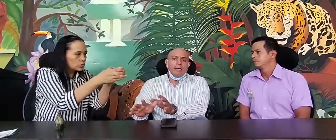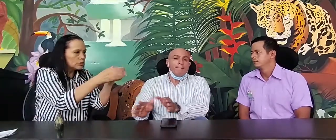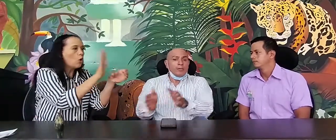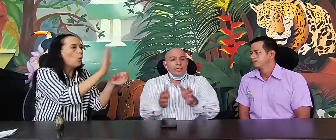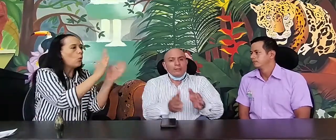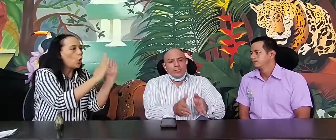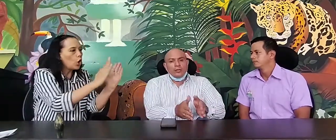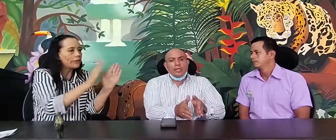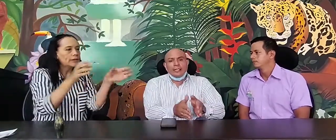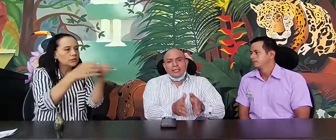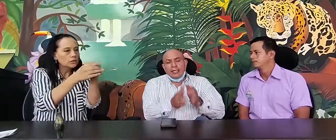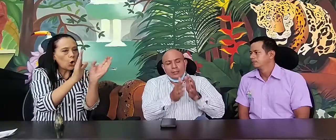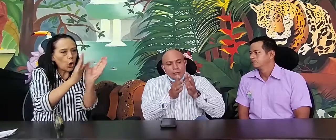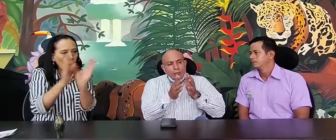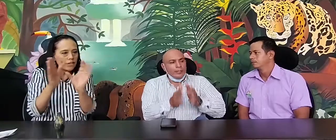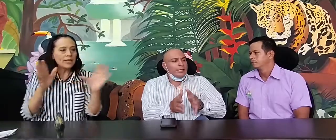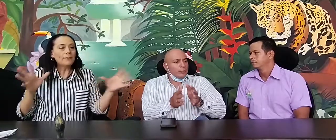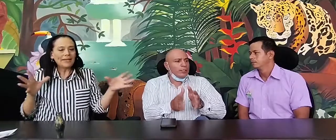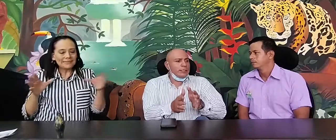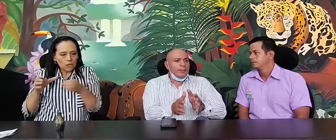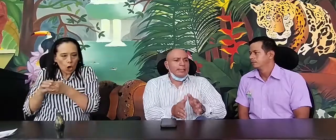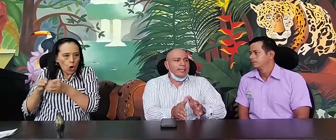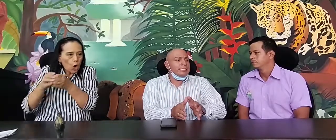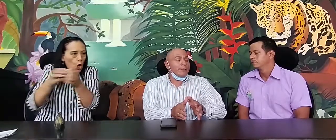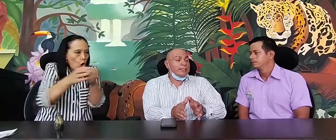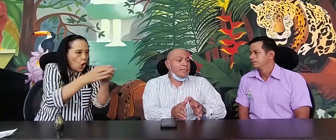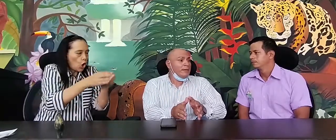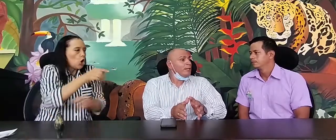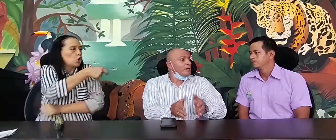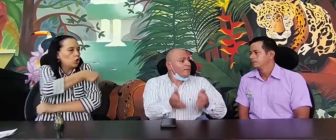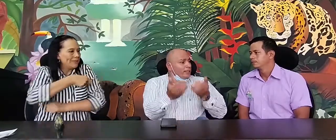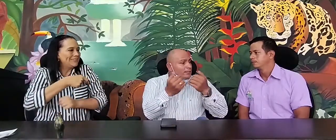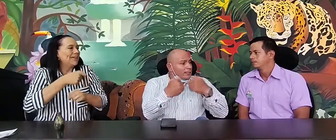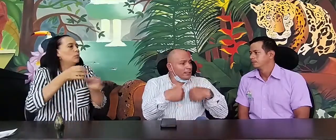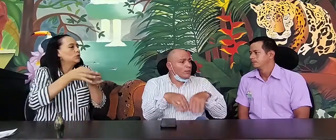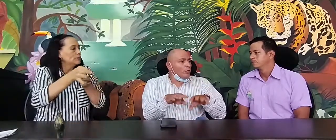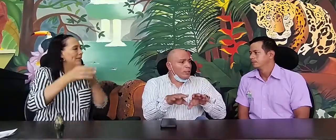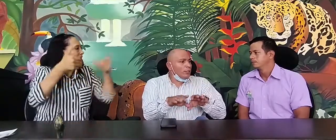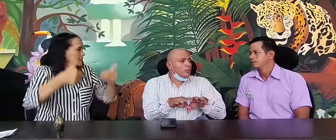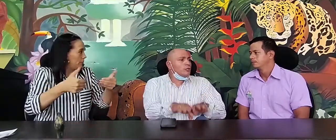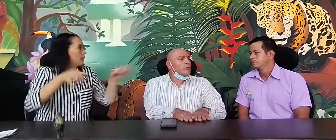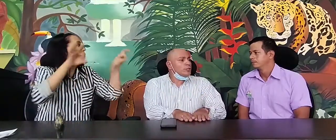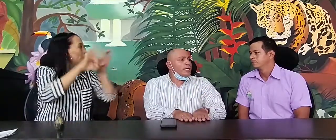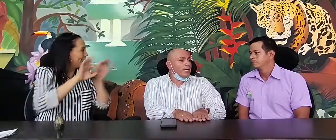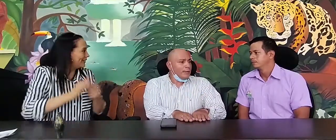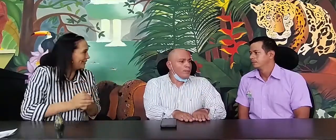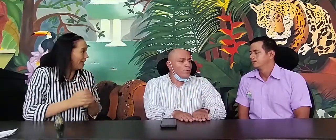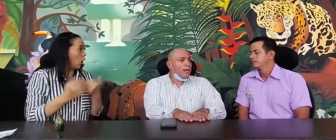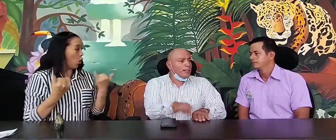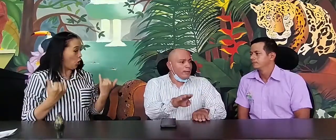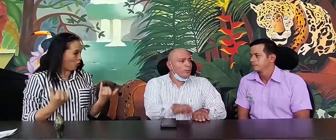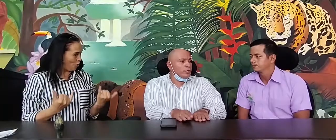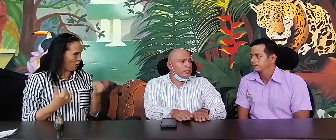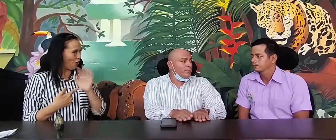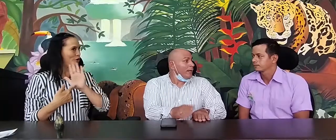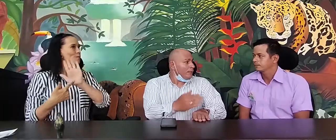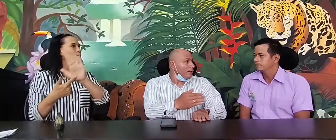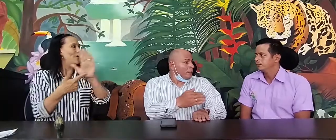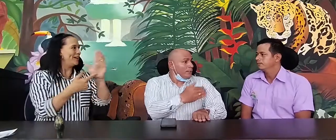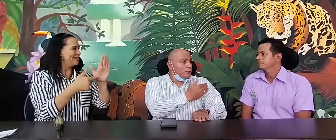pero también de organizar el Comité Municipal de Discapacidad, que pídense que hoy somos ejemplo a nivel municipal y